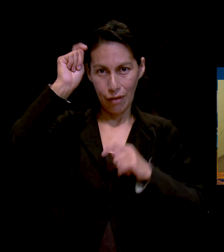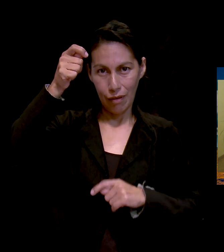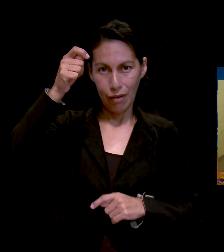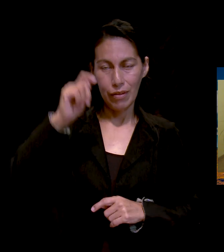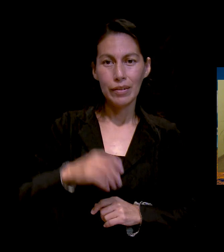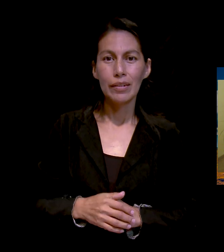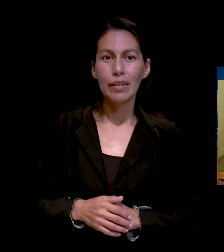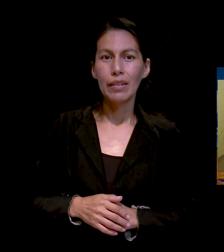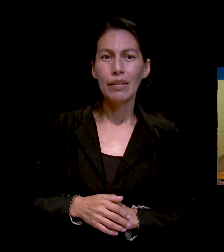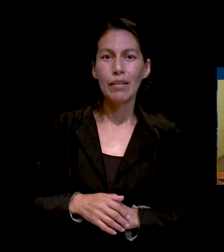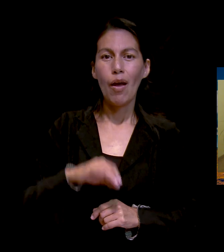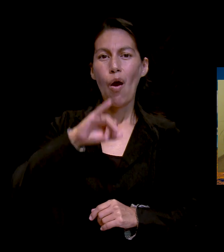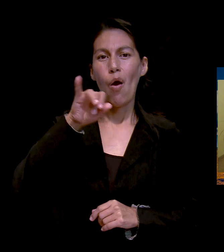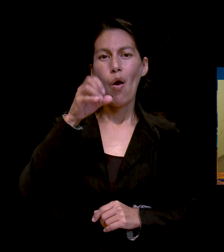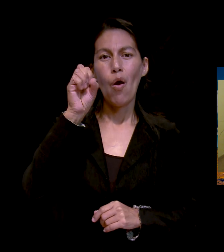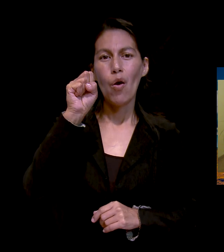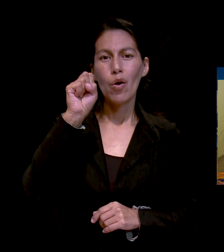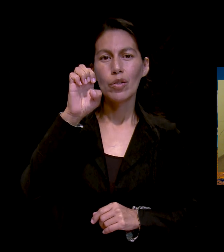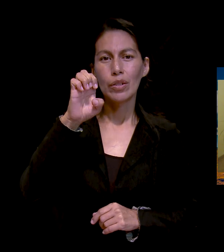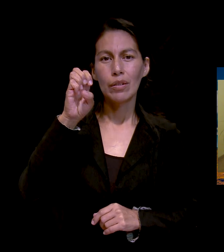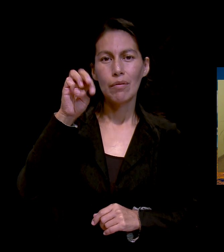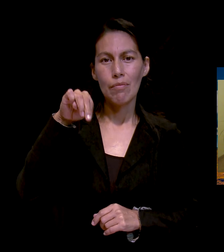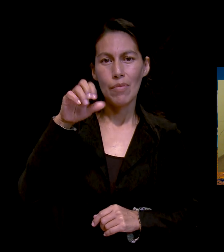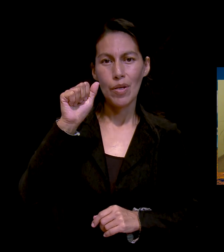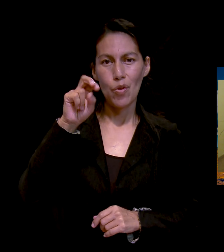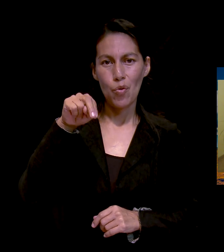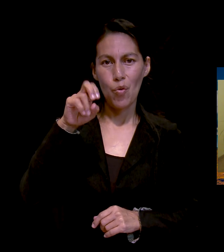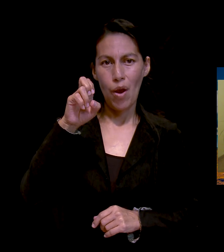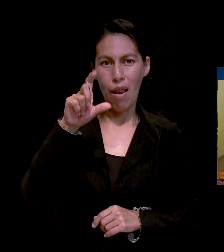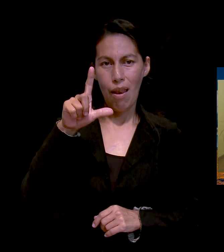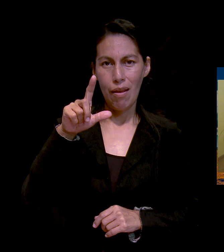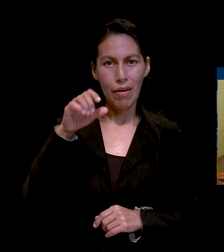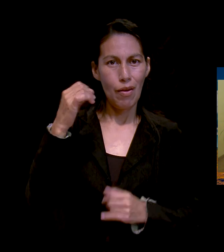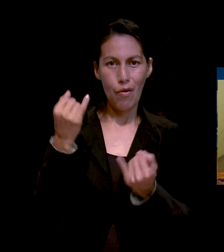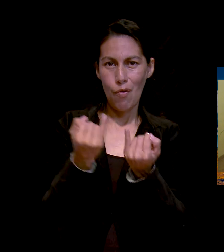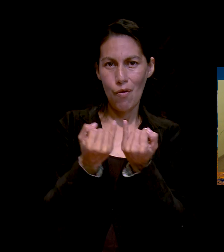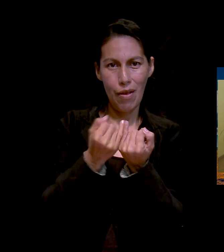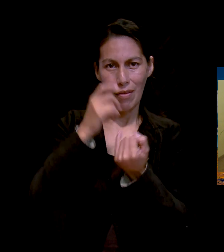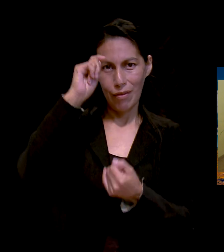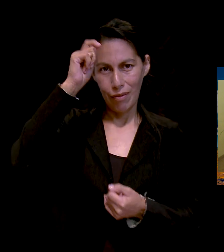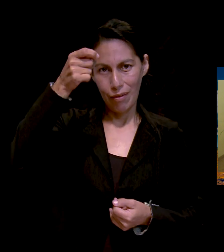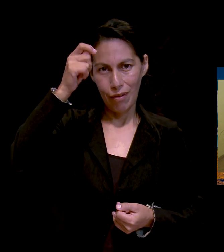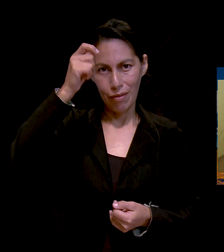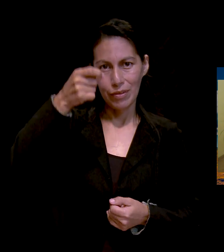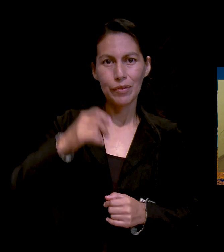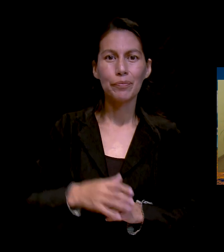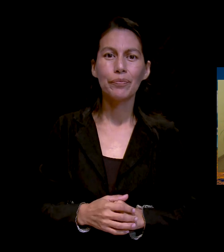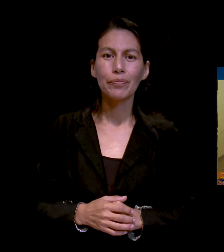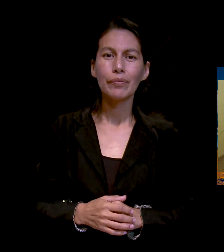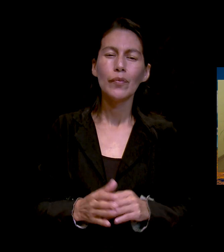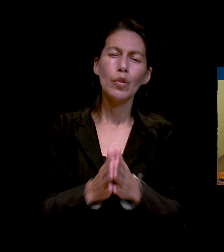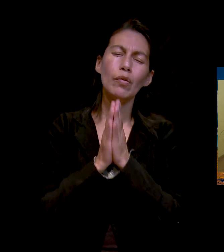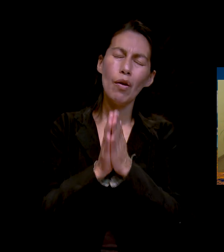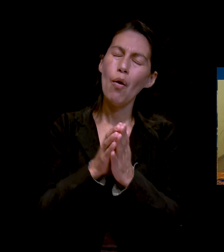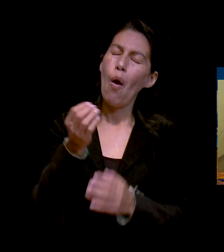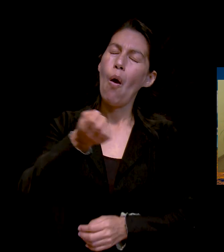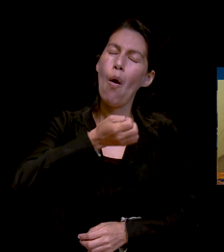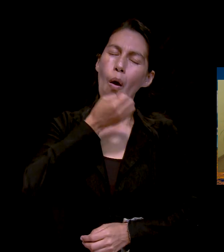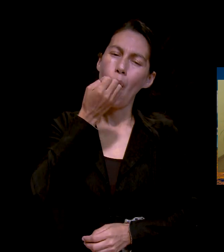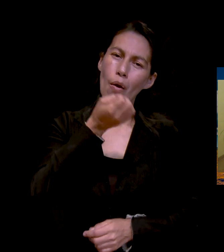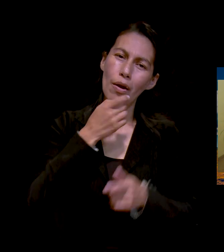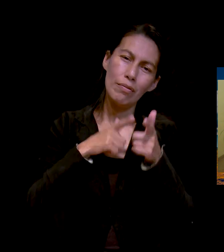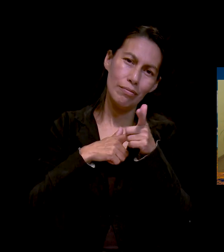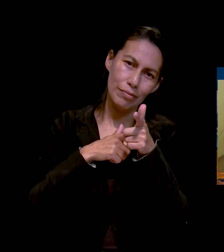orando por ellos. Por favor, no se olviden de orar por ellos. Claro que sí, vamos a estar orando